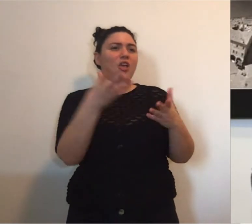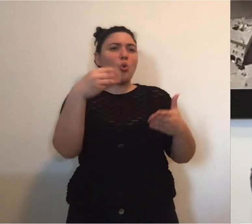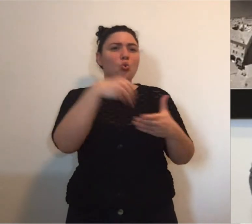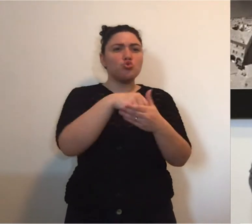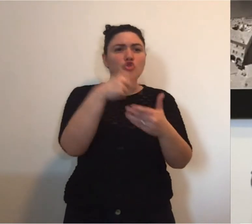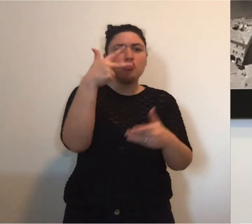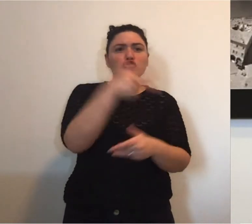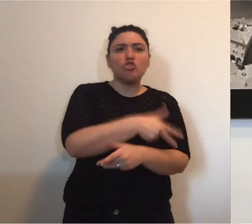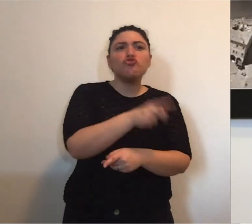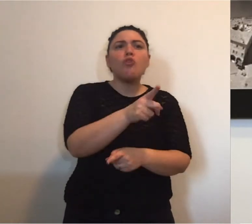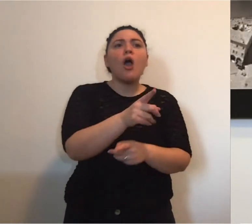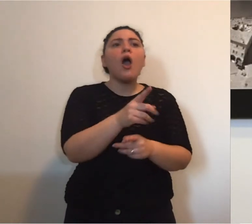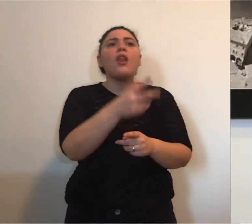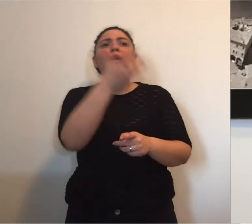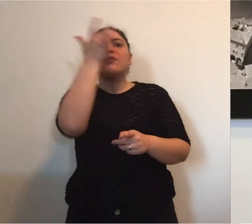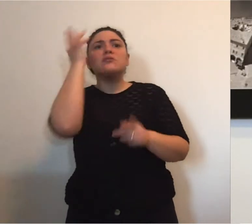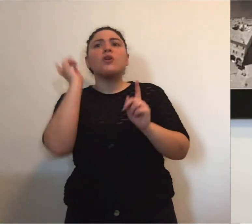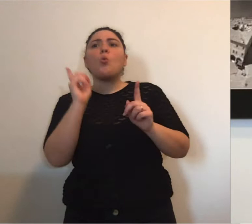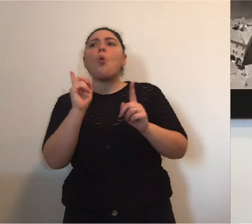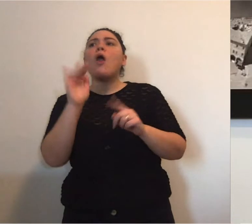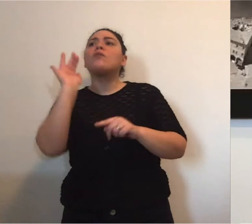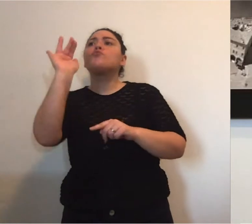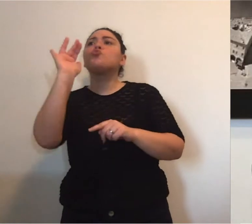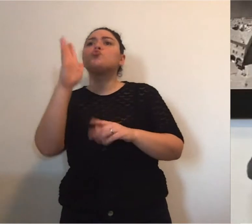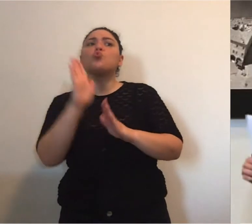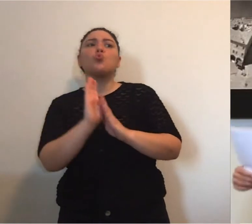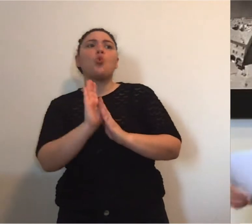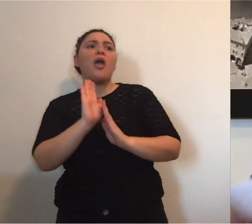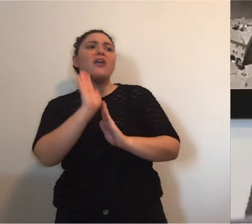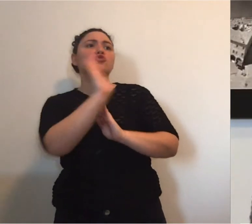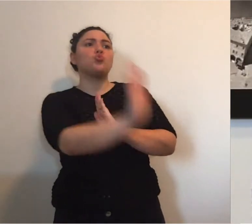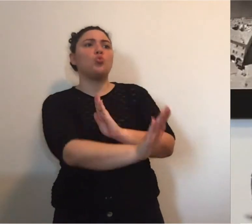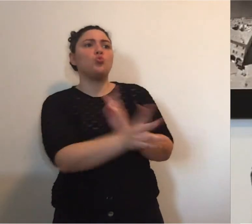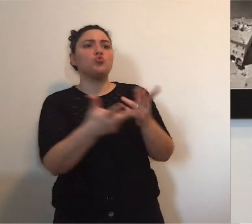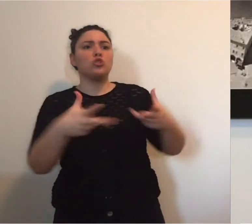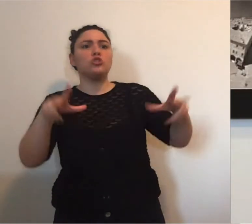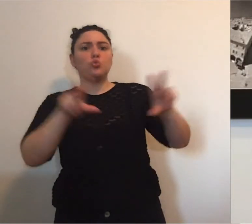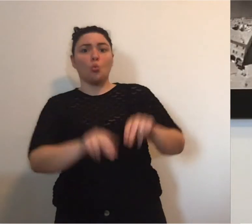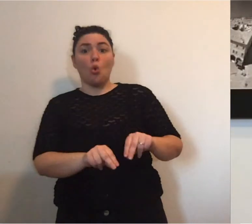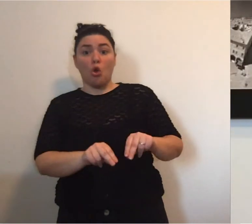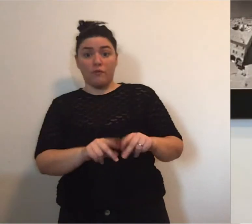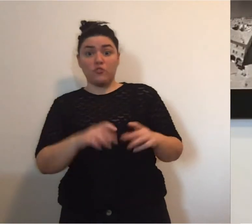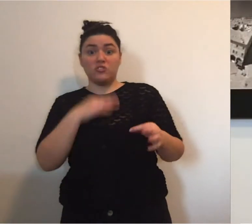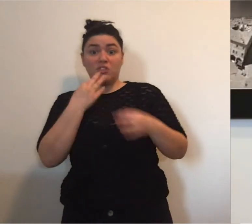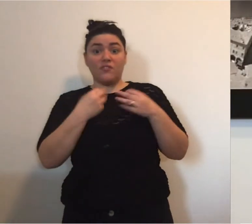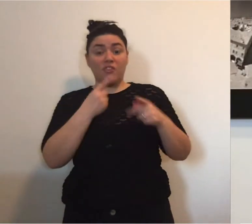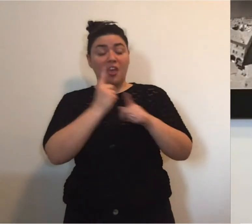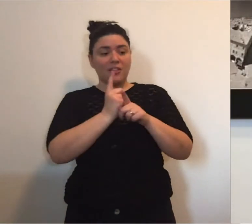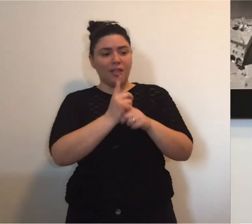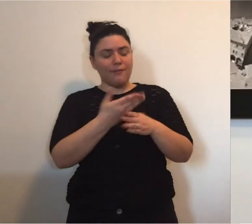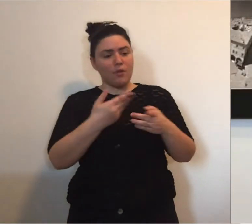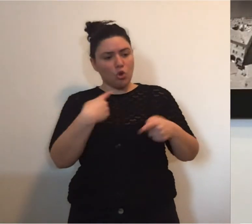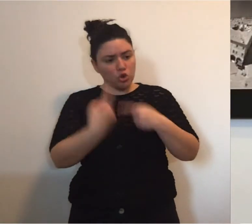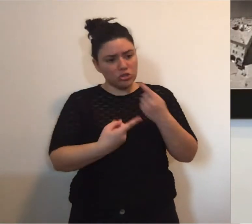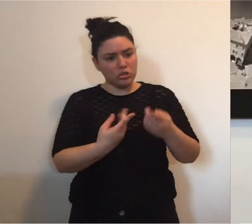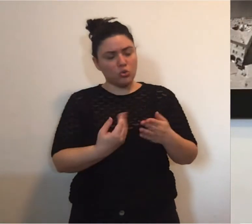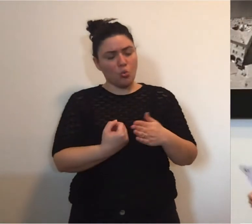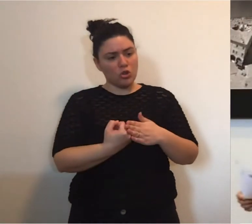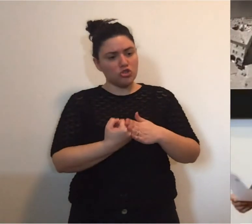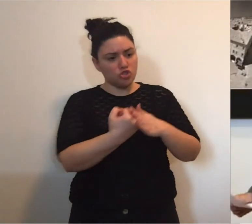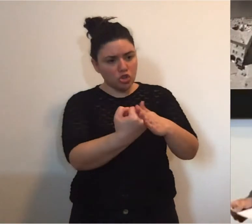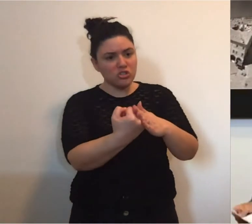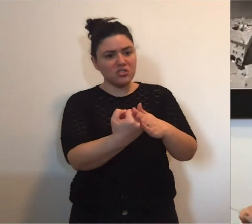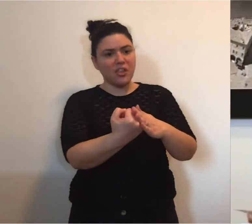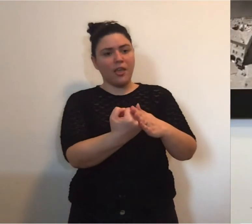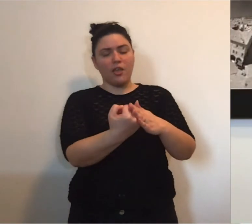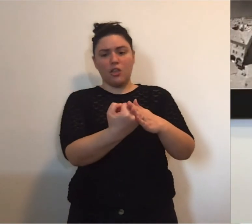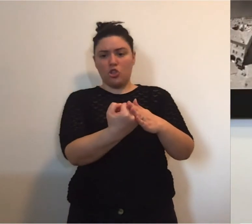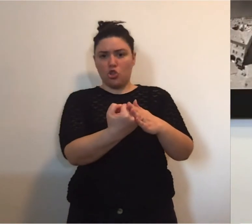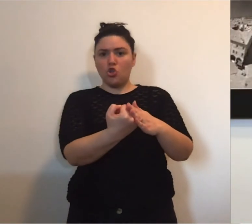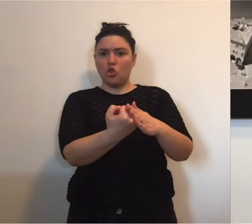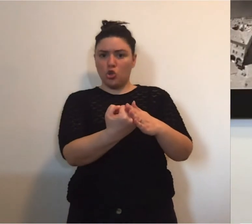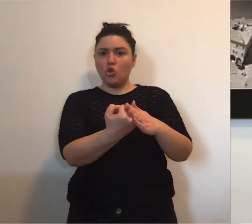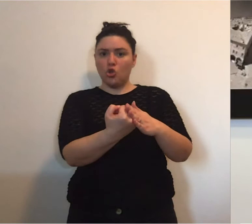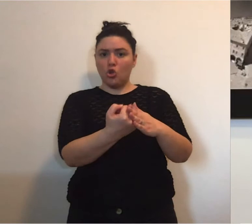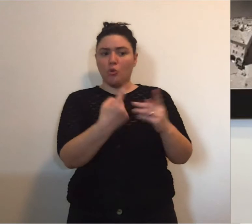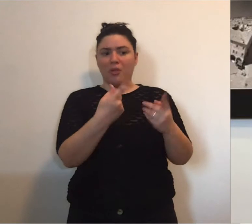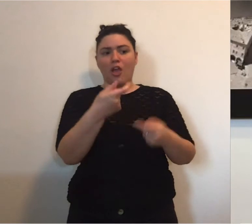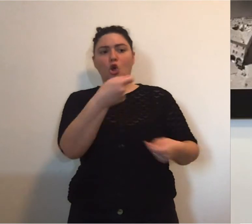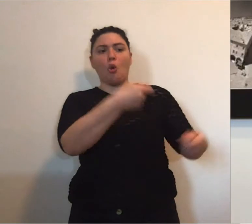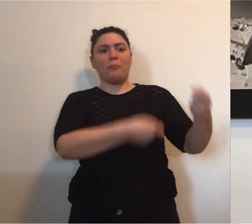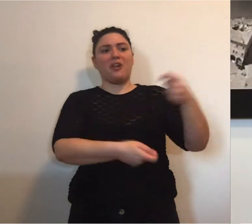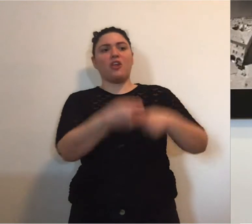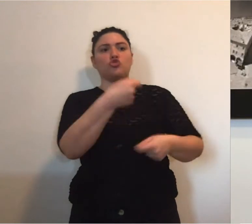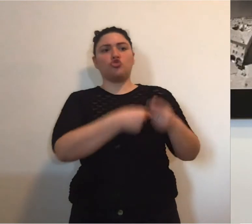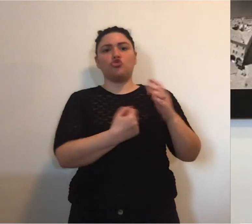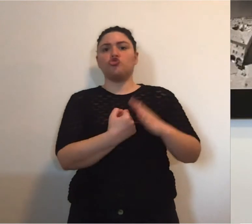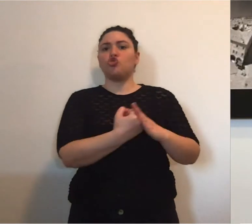arrivate per percorsi che sono terapeutici e di inclusione sociale e quindi per riuscire a mantenere diciamo